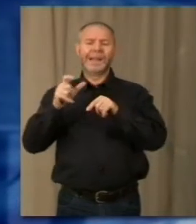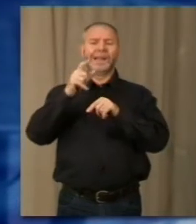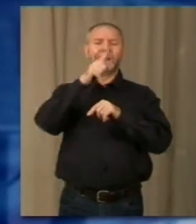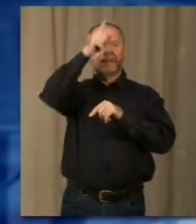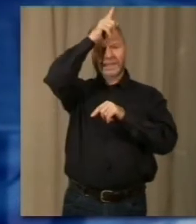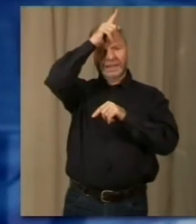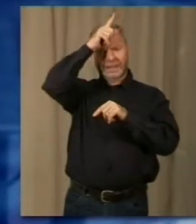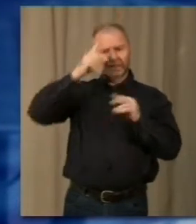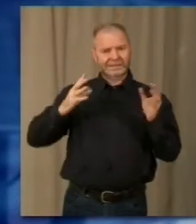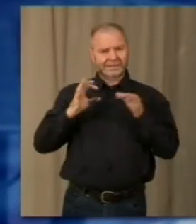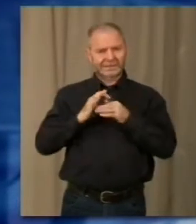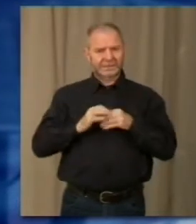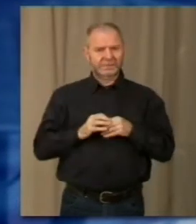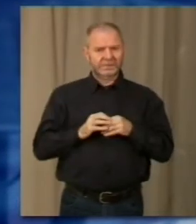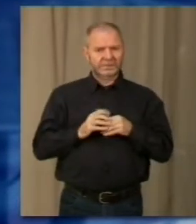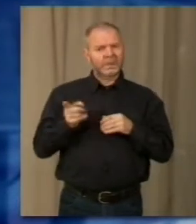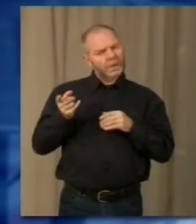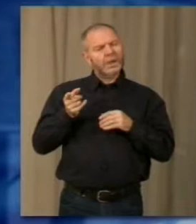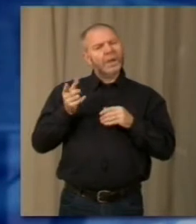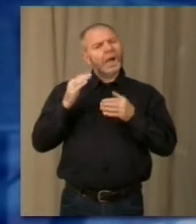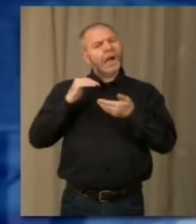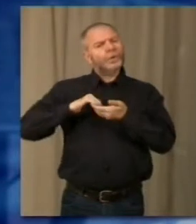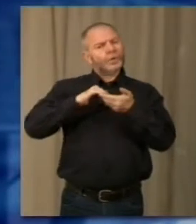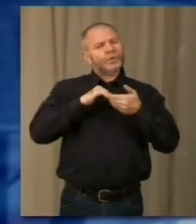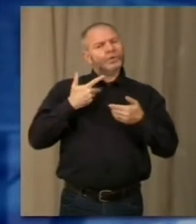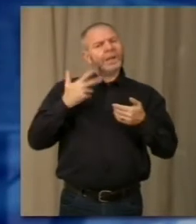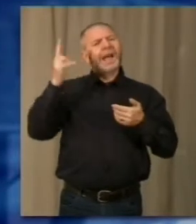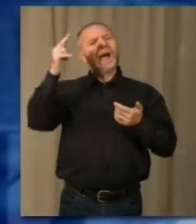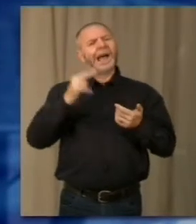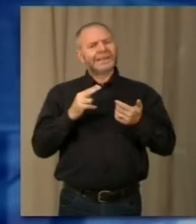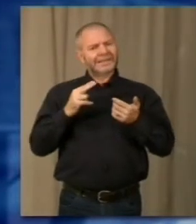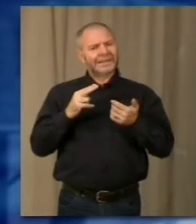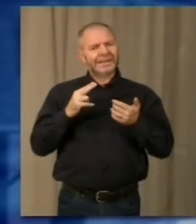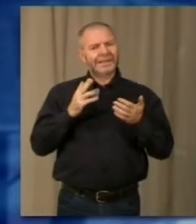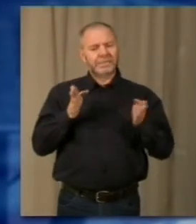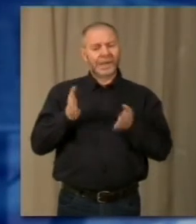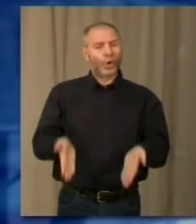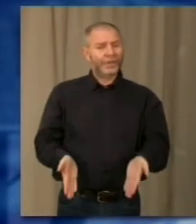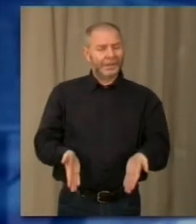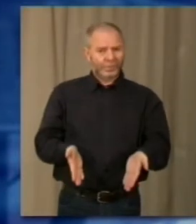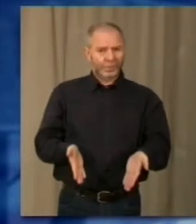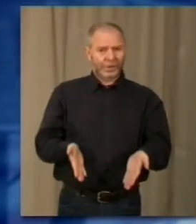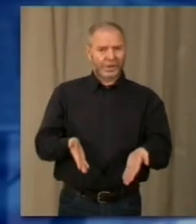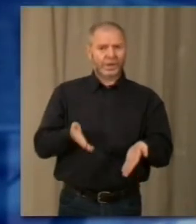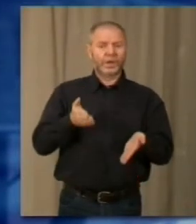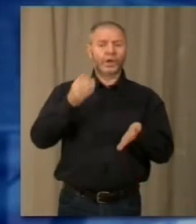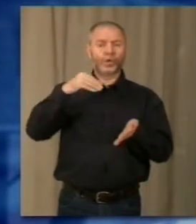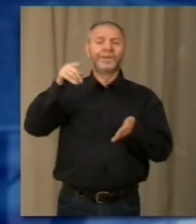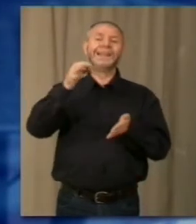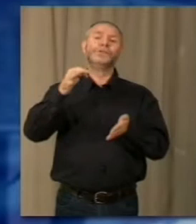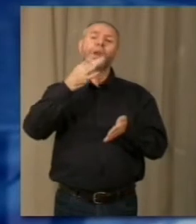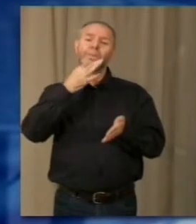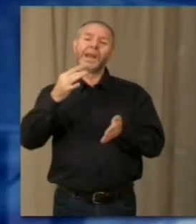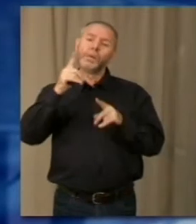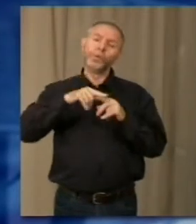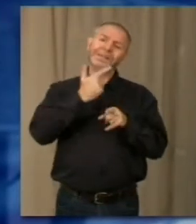18 anni l'associazione organizza all'Isola Bella una rassegna d'arte contemporanea e negli ultimi anni è anche a Stresa, presso lo spazio Ruparia. In questi